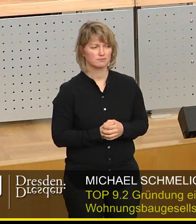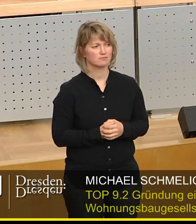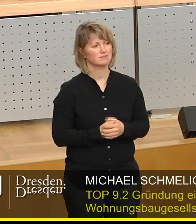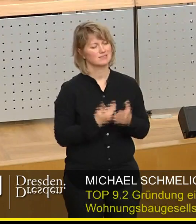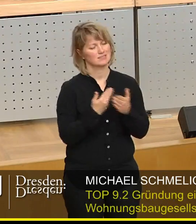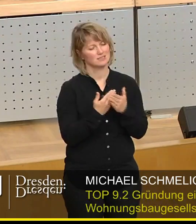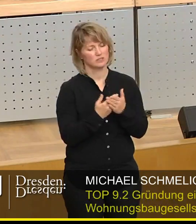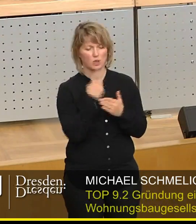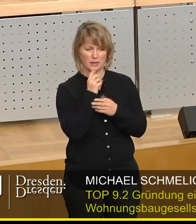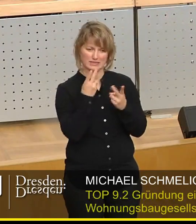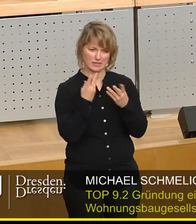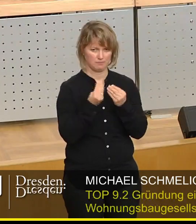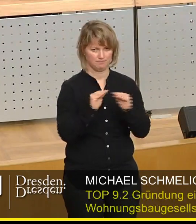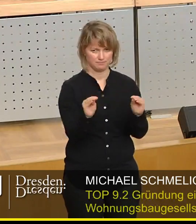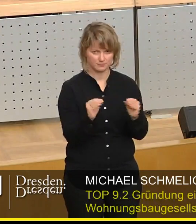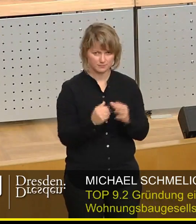mal eine Sache feststellen.